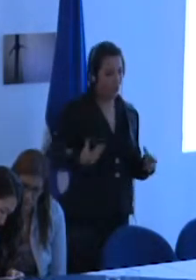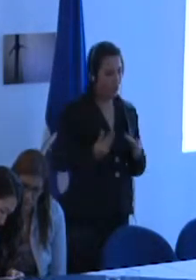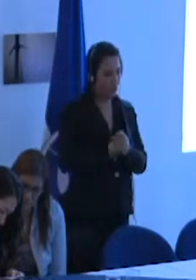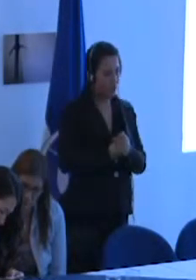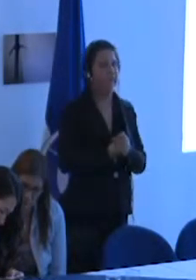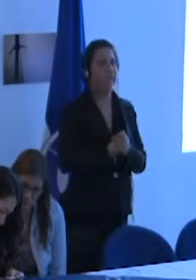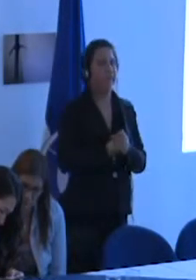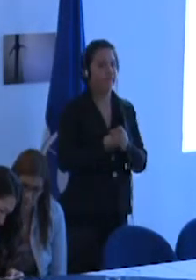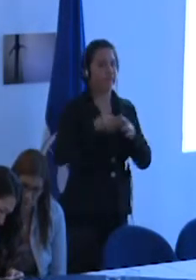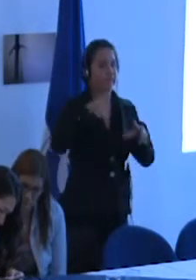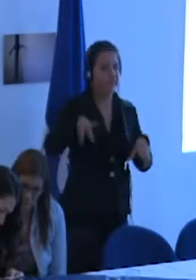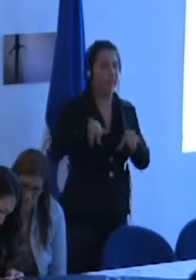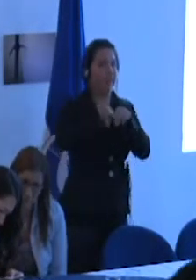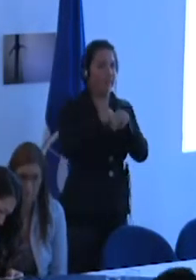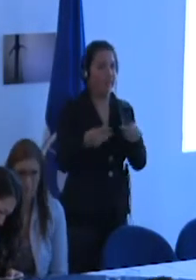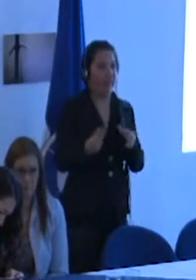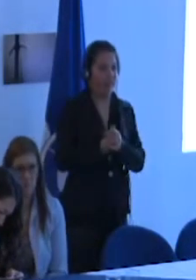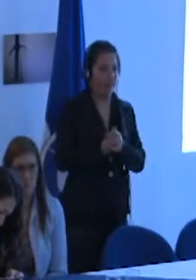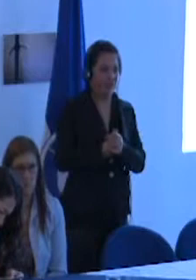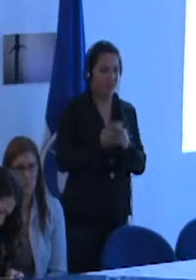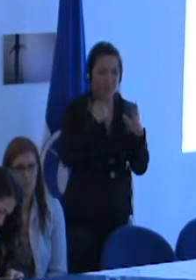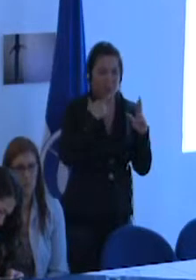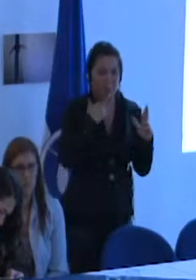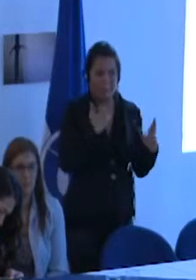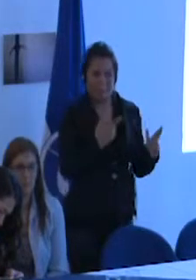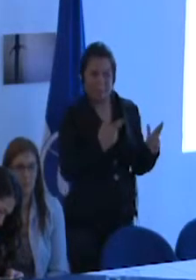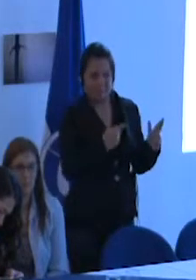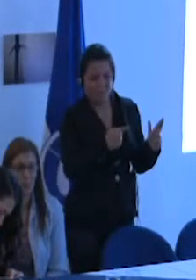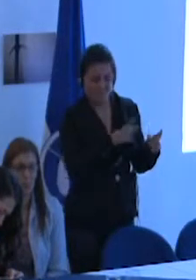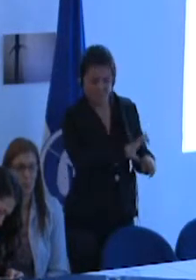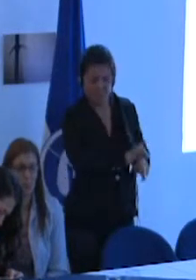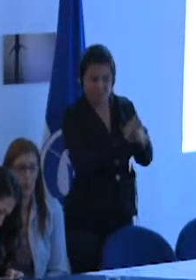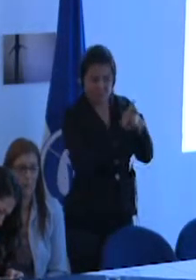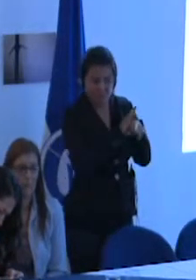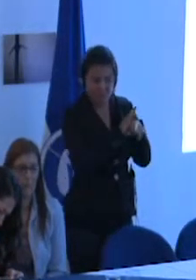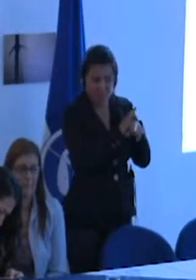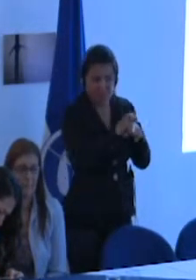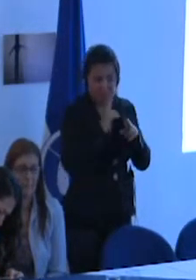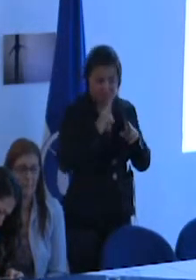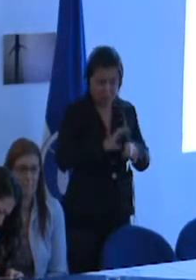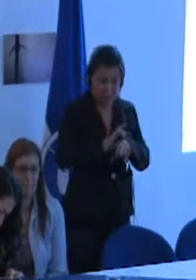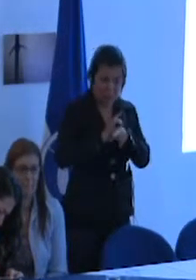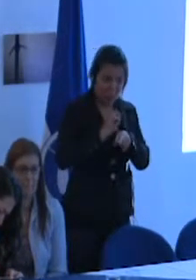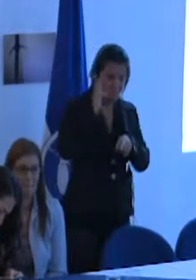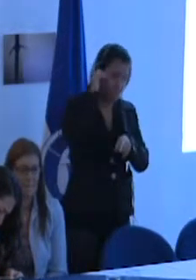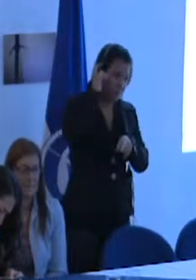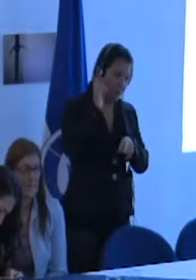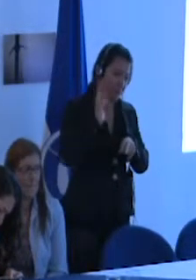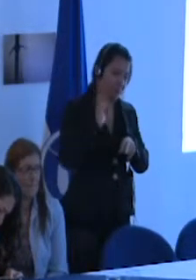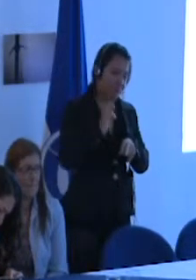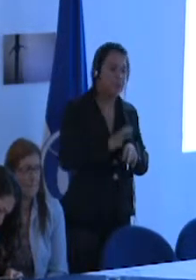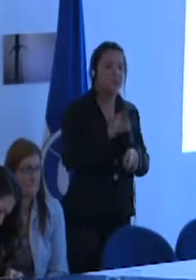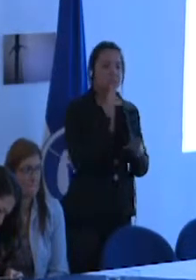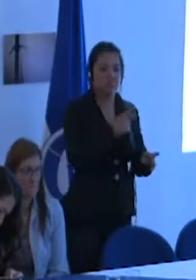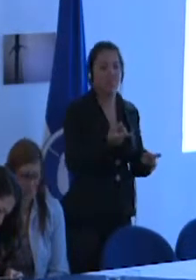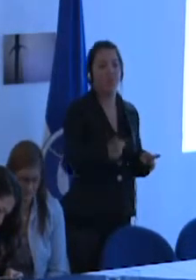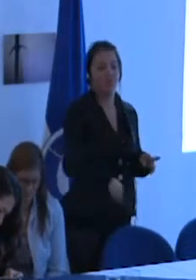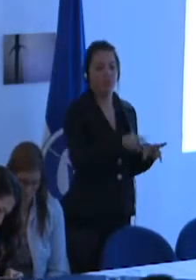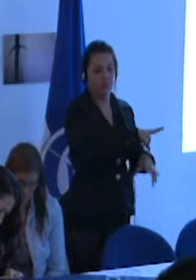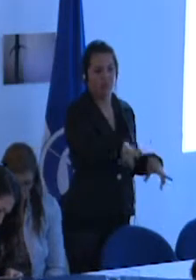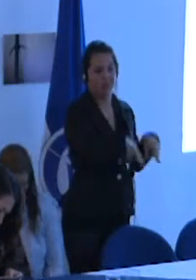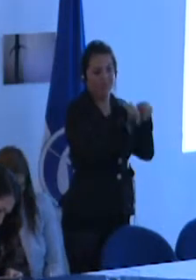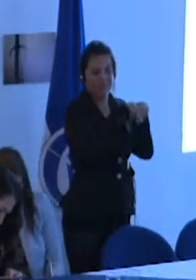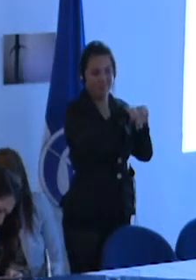y de sociedad inclusiva, la respuesta no puede ser solamente médica. La respuesta debe ser también de la sociedad y